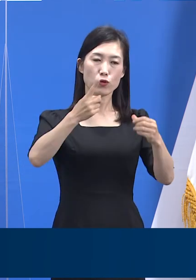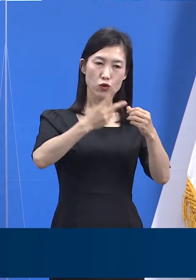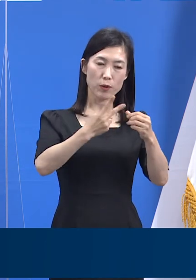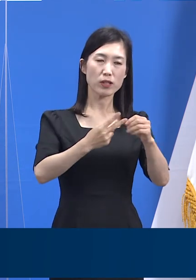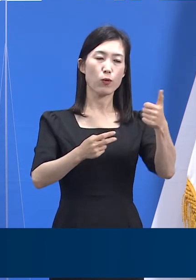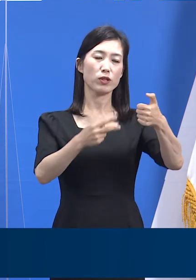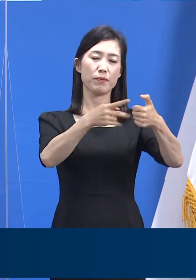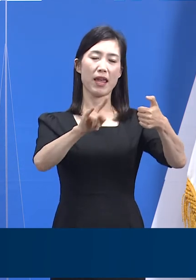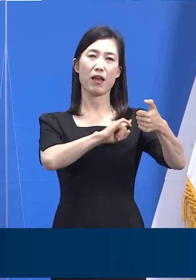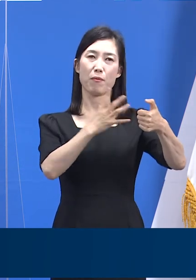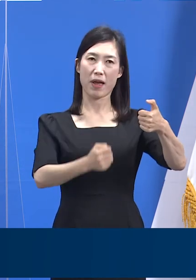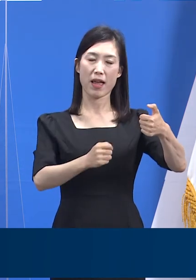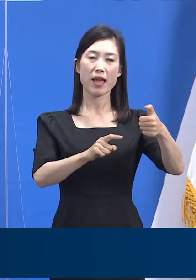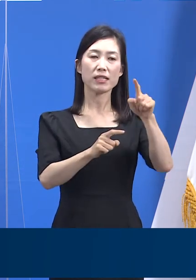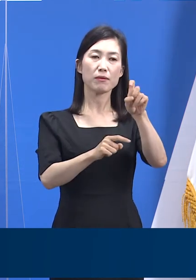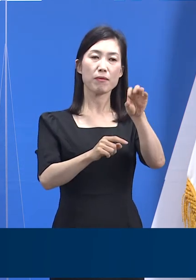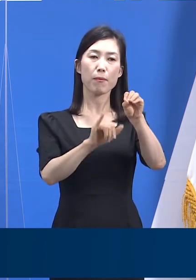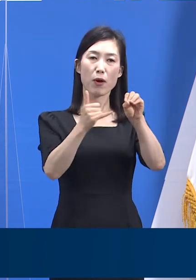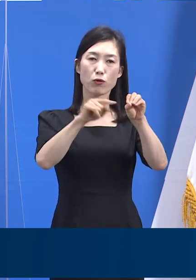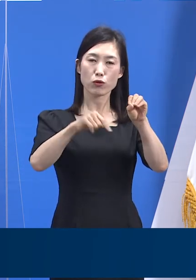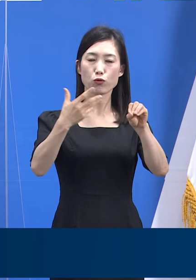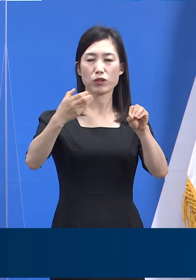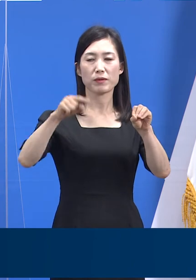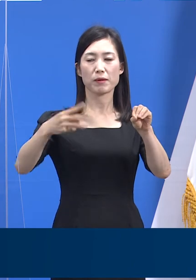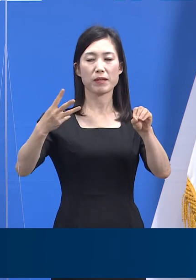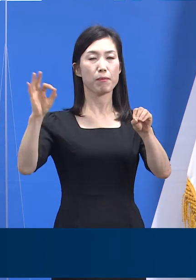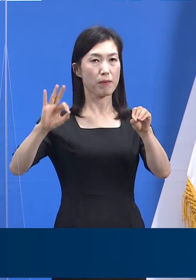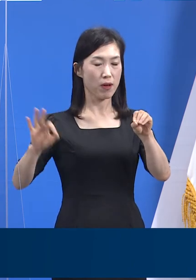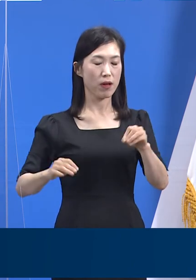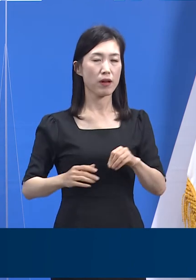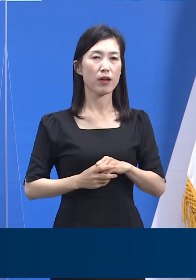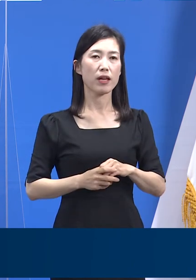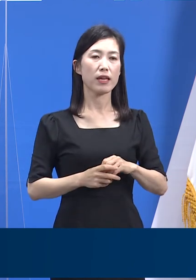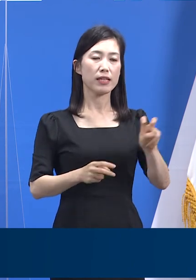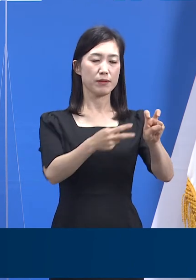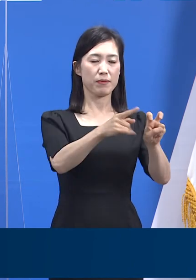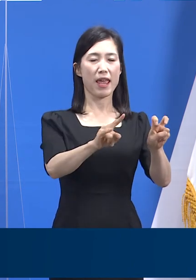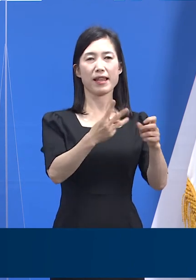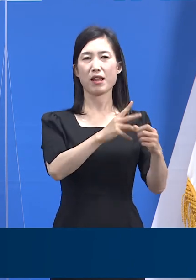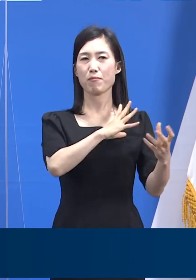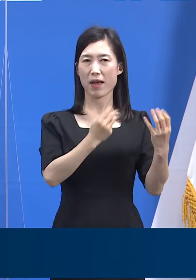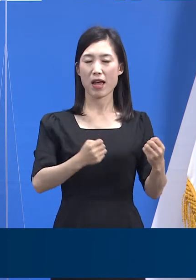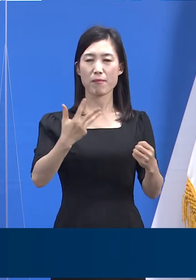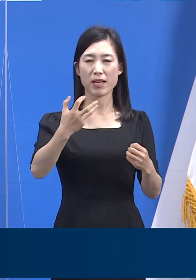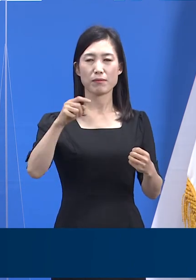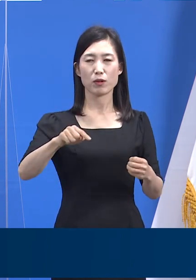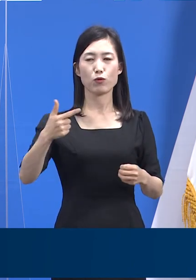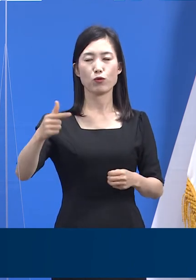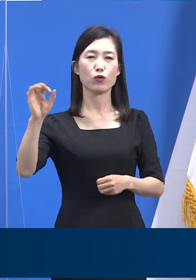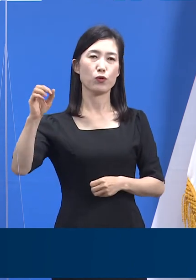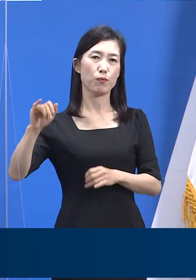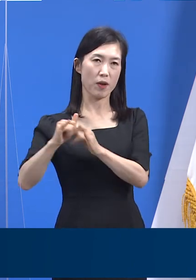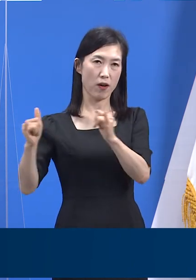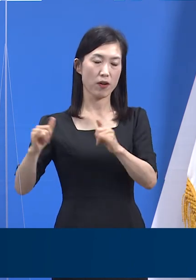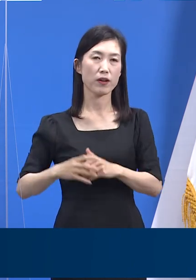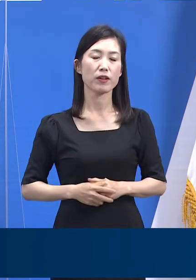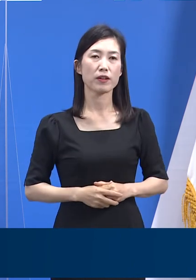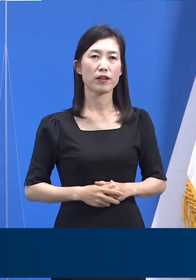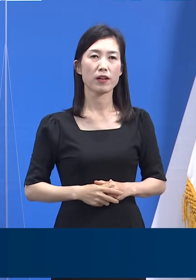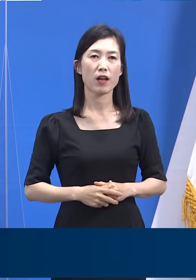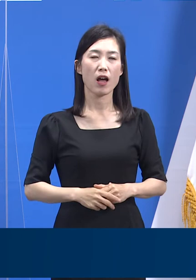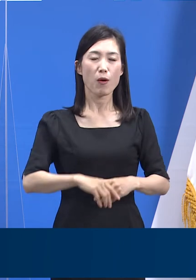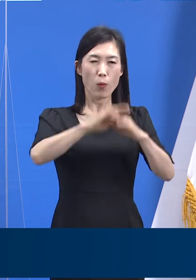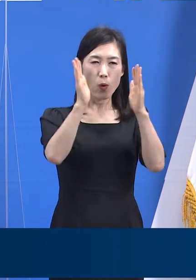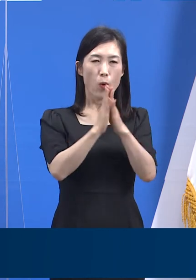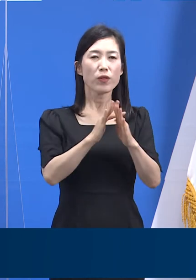50대로 인구 10만 명당 90.3명 세 번째는 20대로 82.6명이었습니다. 전